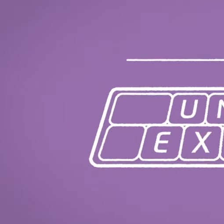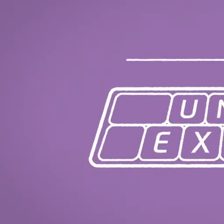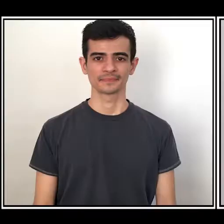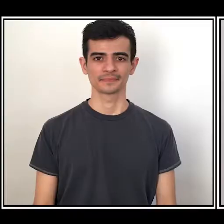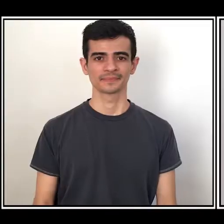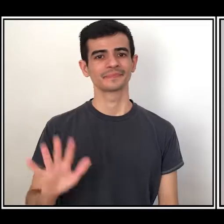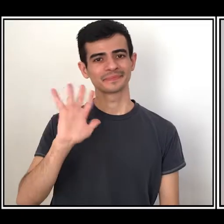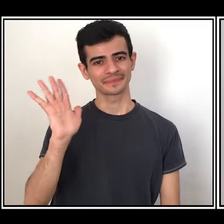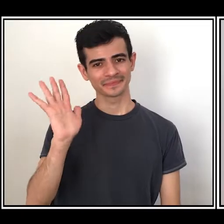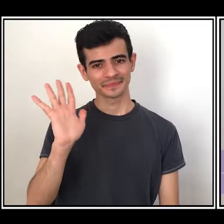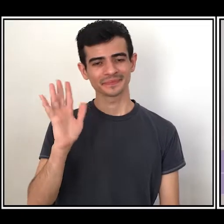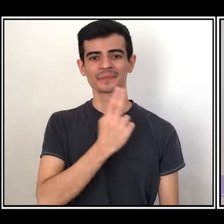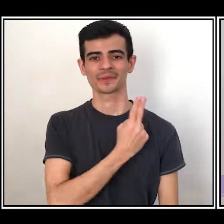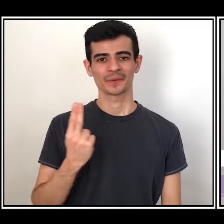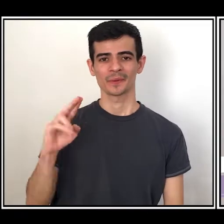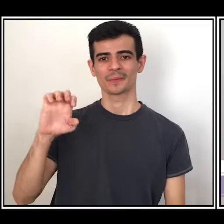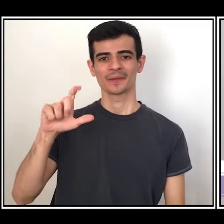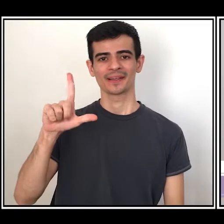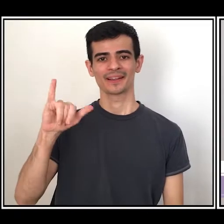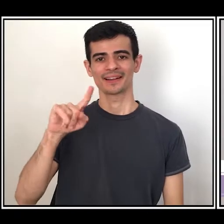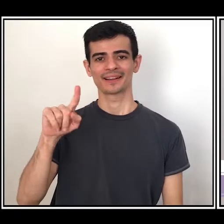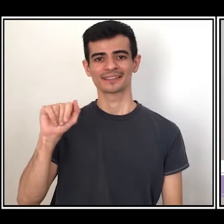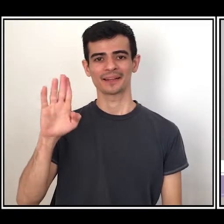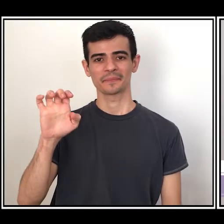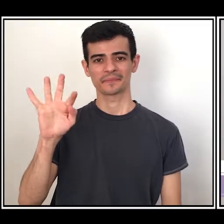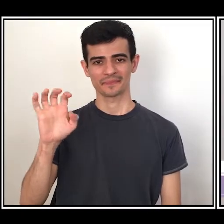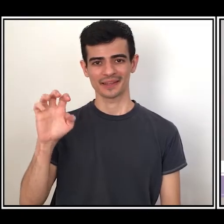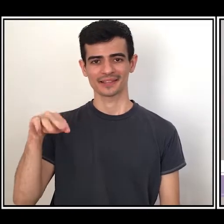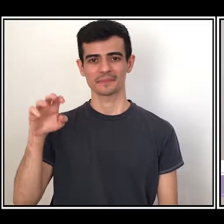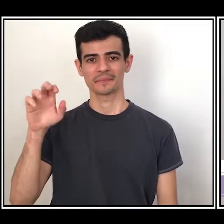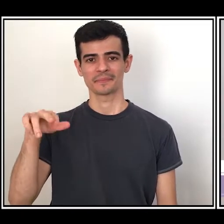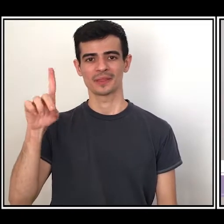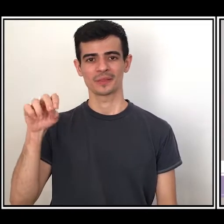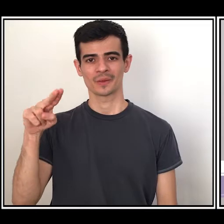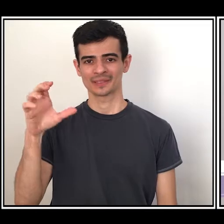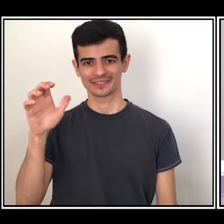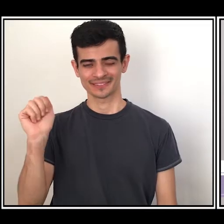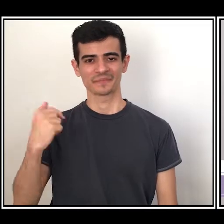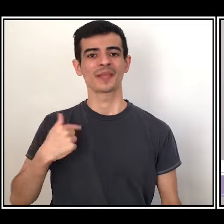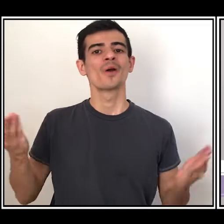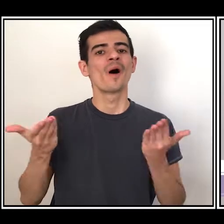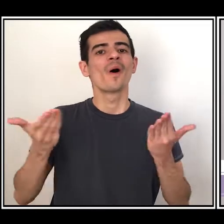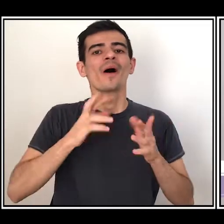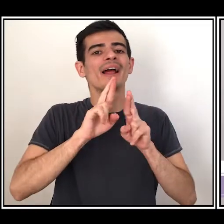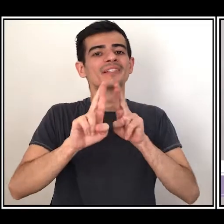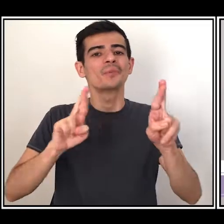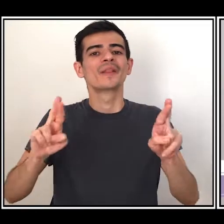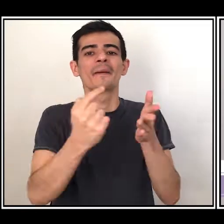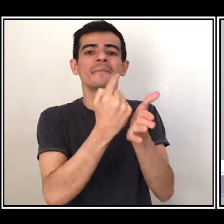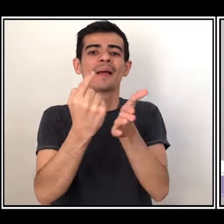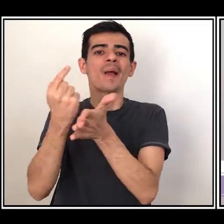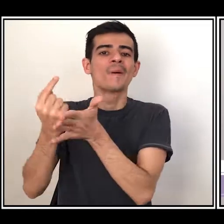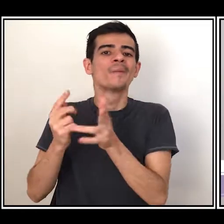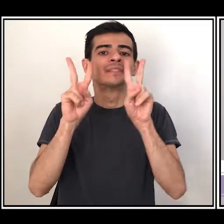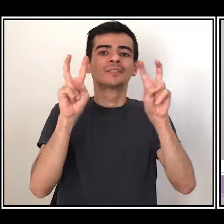Olá, eu sou Elizabeth Mendonça e estou aqui para responder as perguntas mais populares da internet sobre patrimônio material.